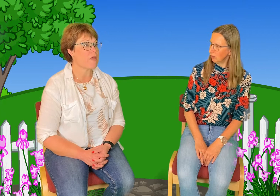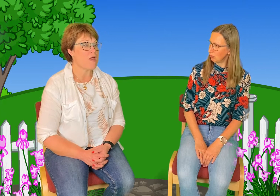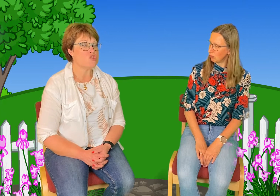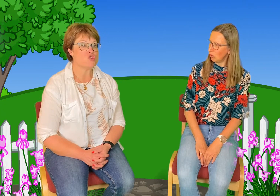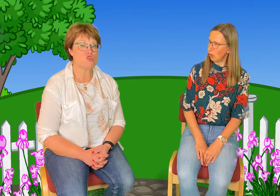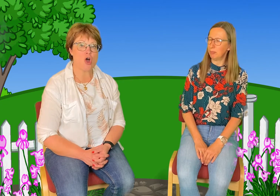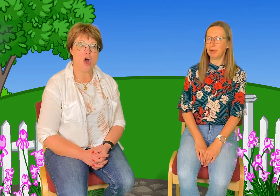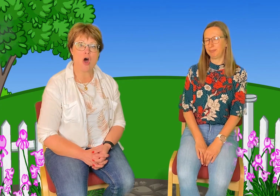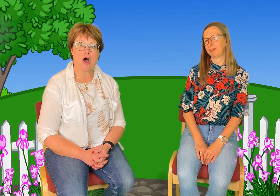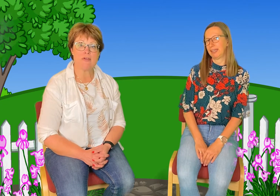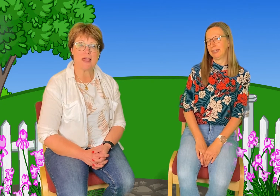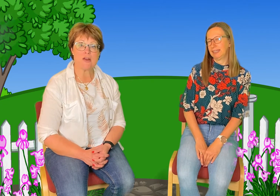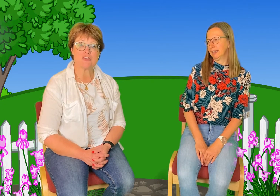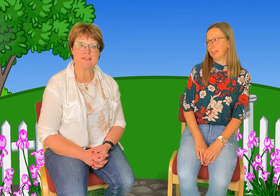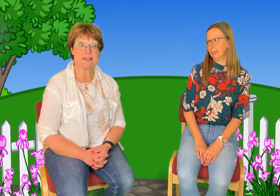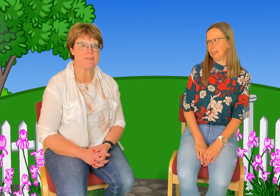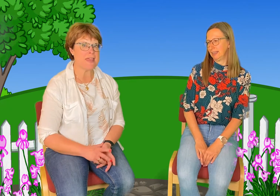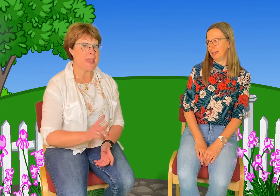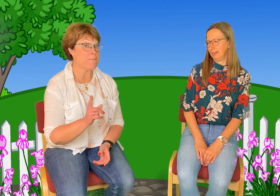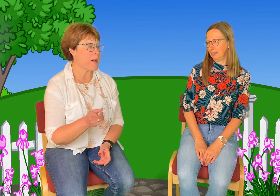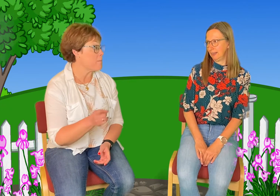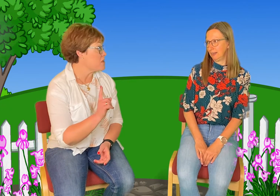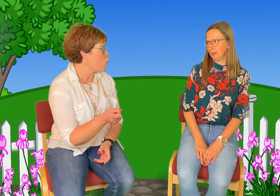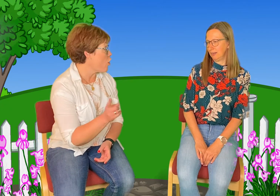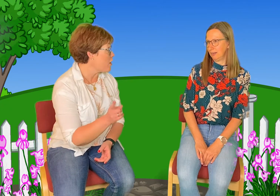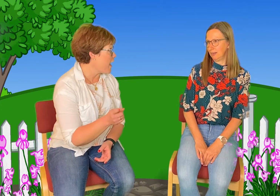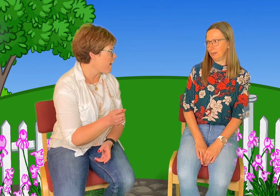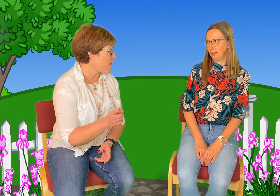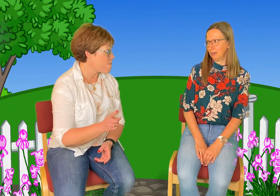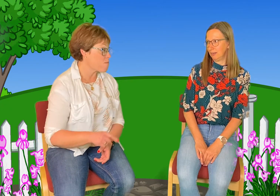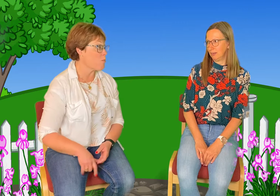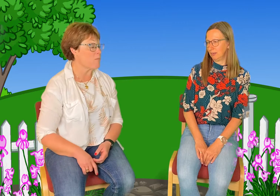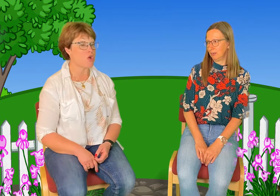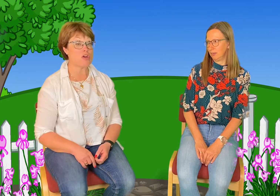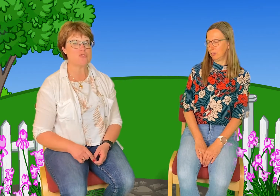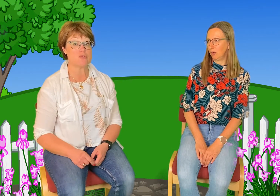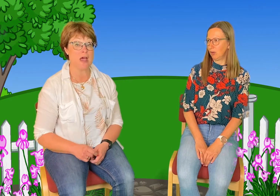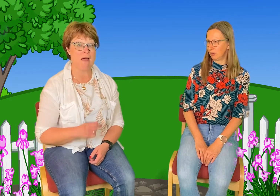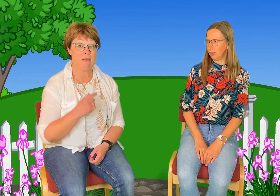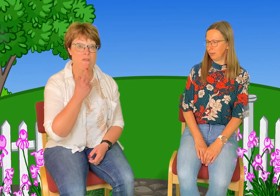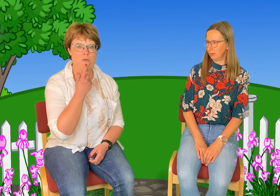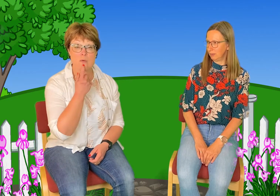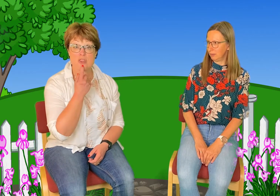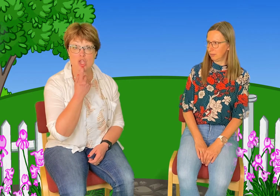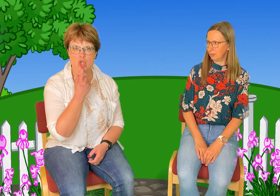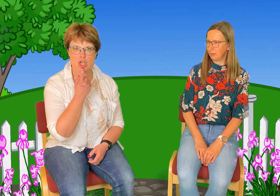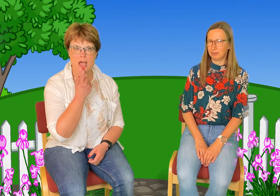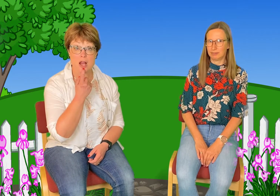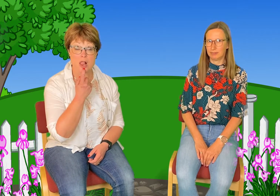Ja, vi kan låtsas att vi är barbianer. Och barbianer de ser ut såhär. Då får man ta tungan och